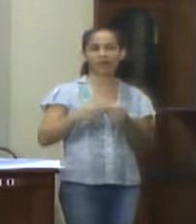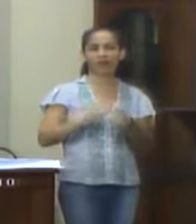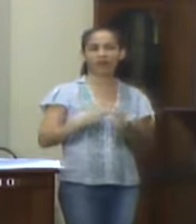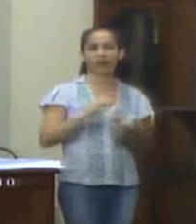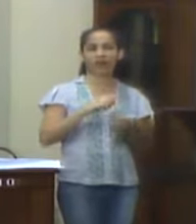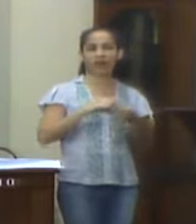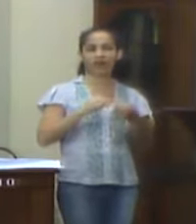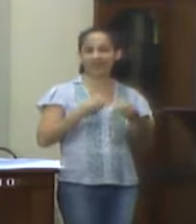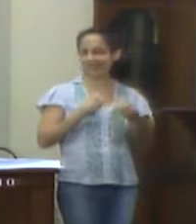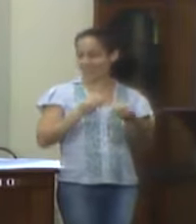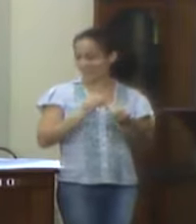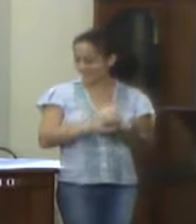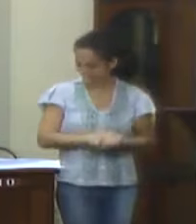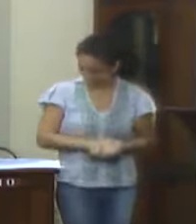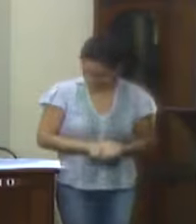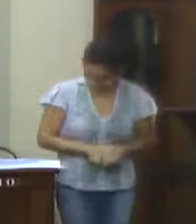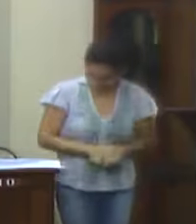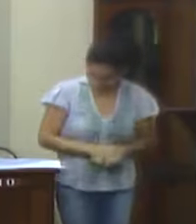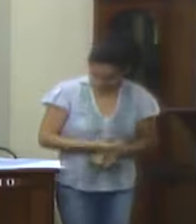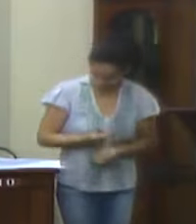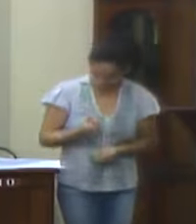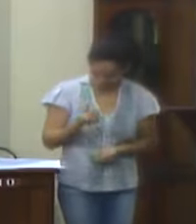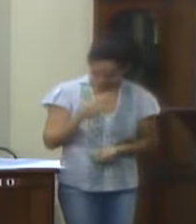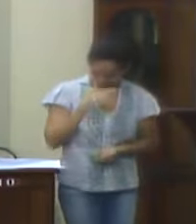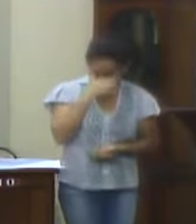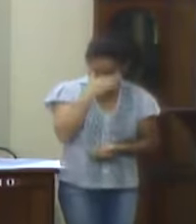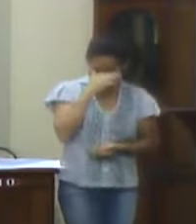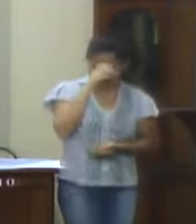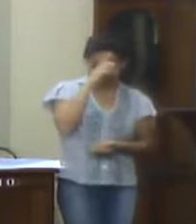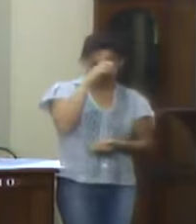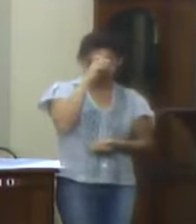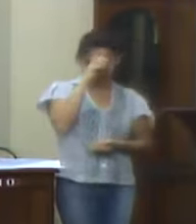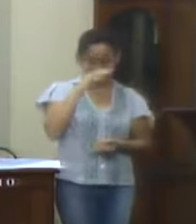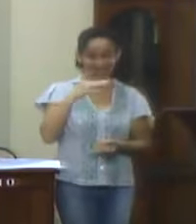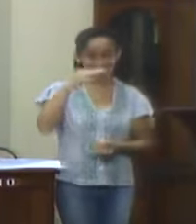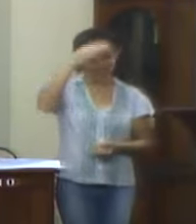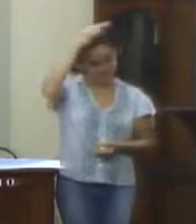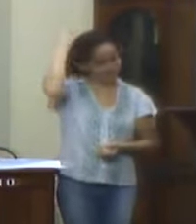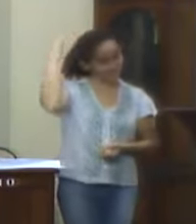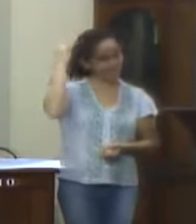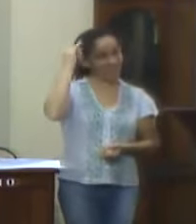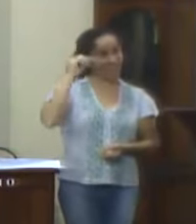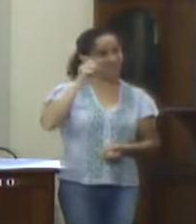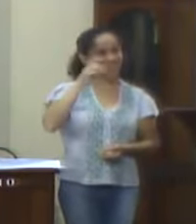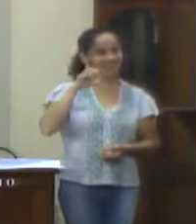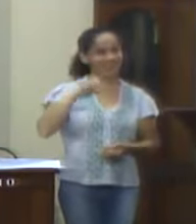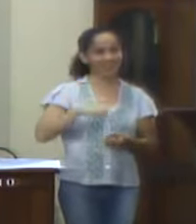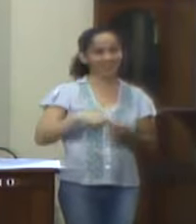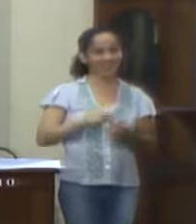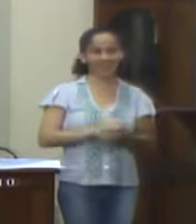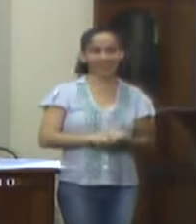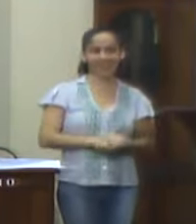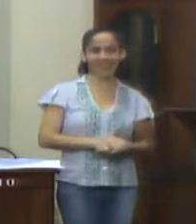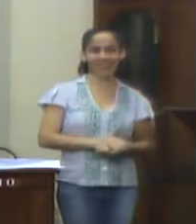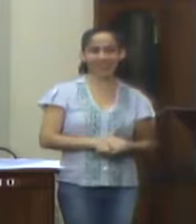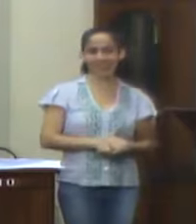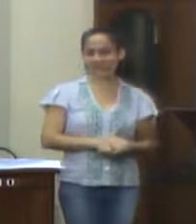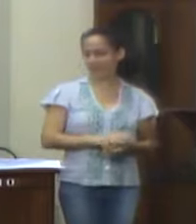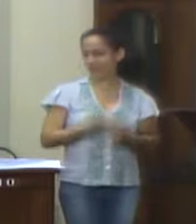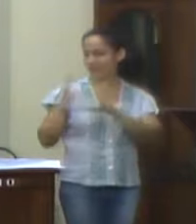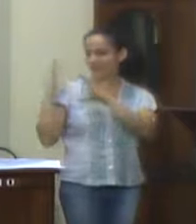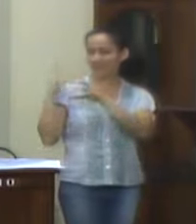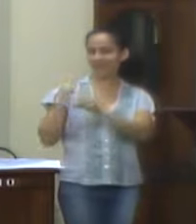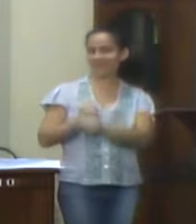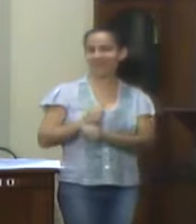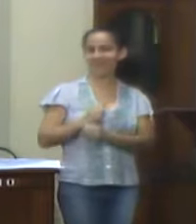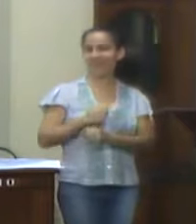artigo, fica destinado ao custeio da Associação do Hospital Santo Isabel, a importância de R$ 35 mil mensais, totalizando